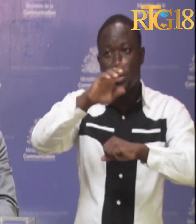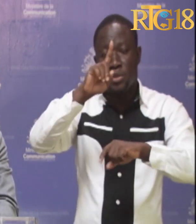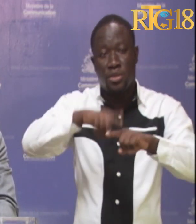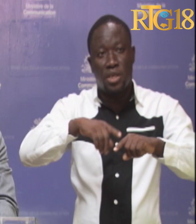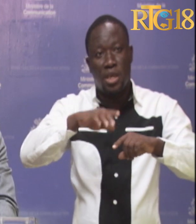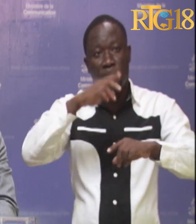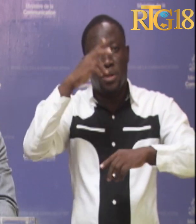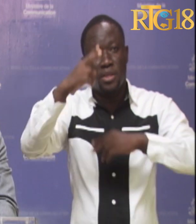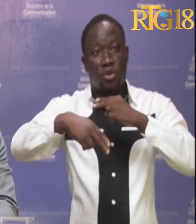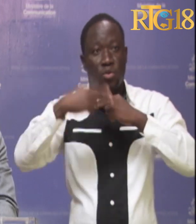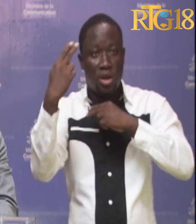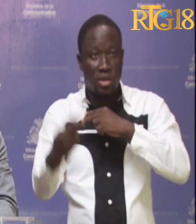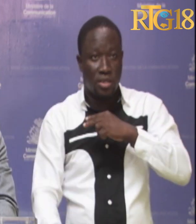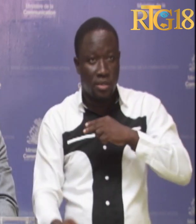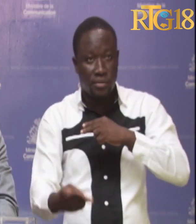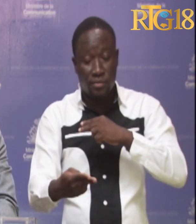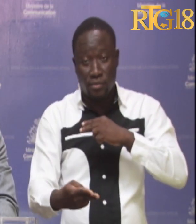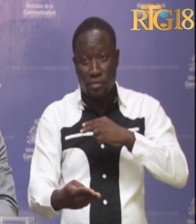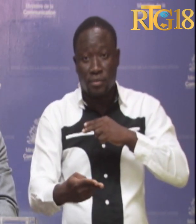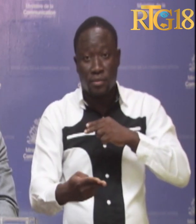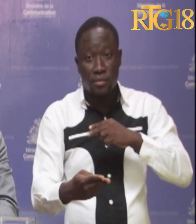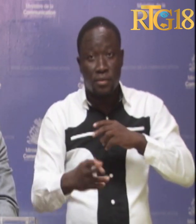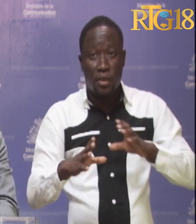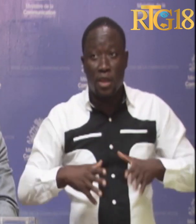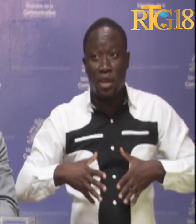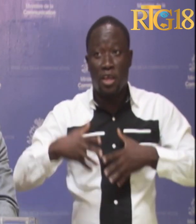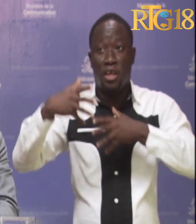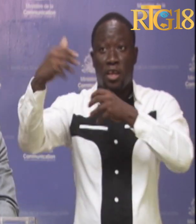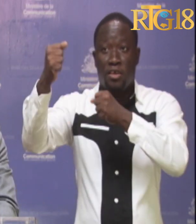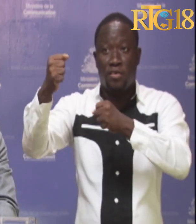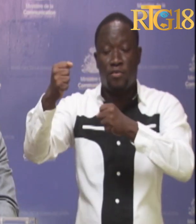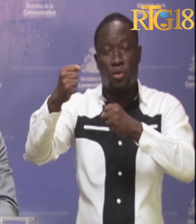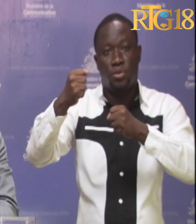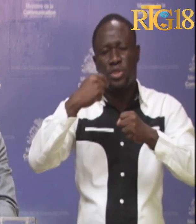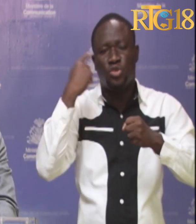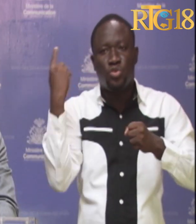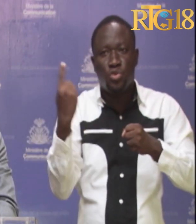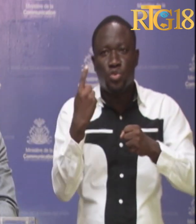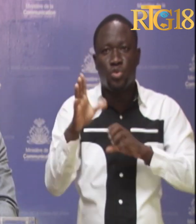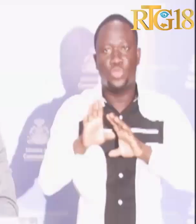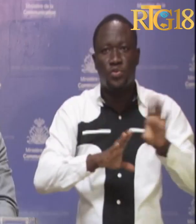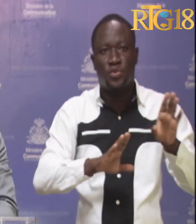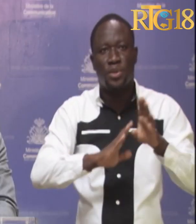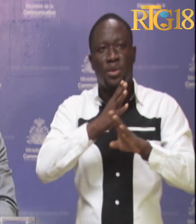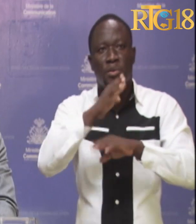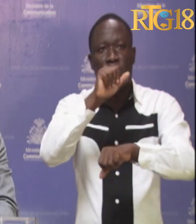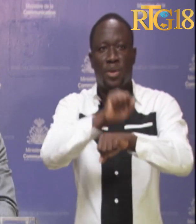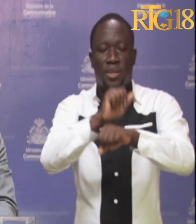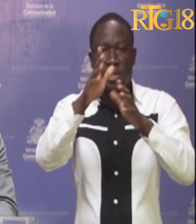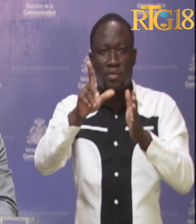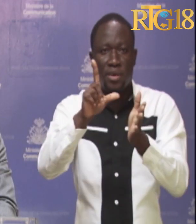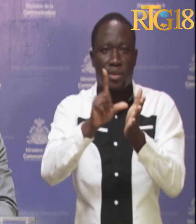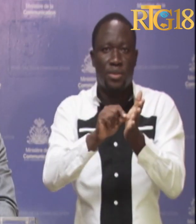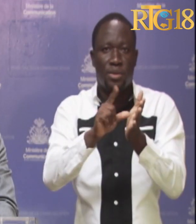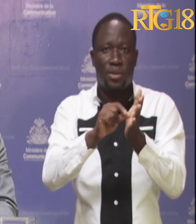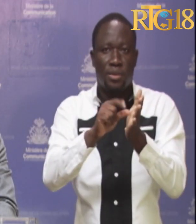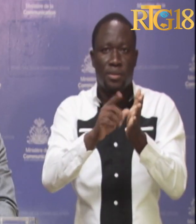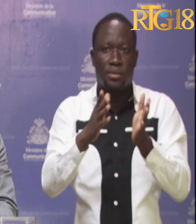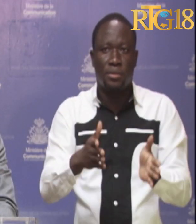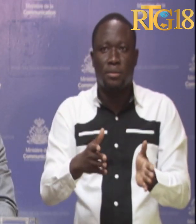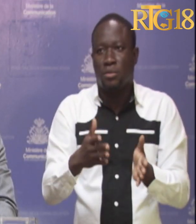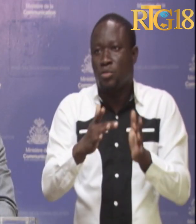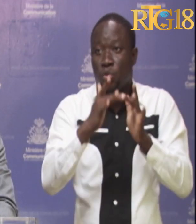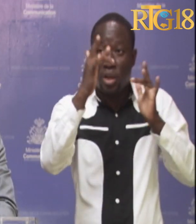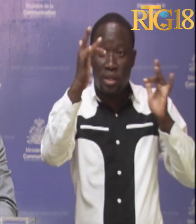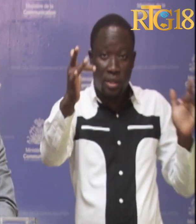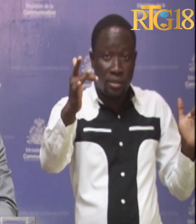contre les excès des gouvernants, les efforts incommensurables consentis par les travailleurs de la presse traditionnelle